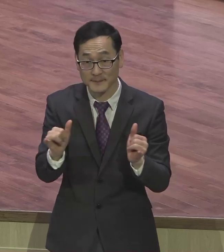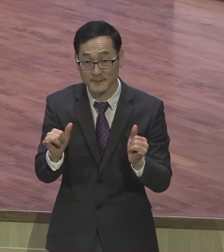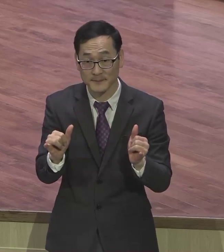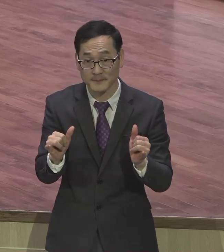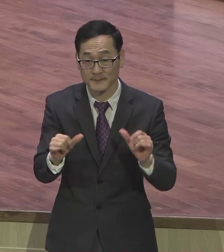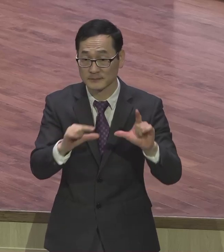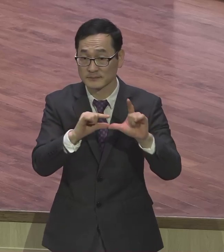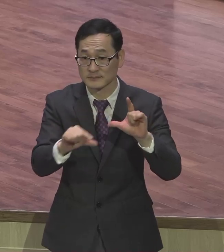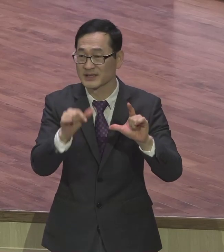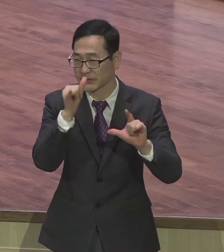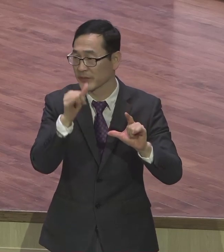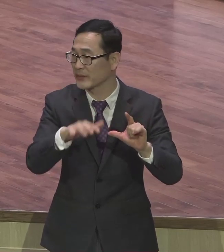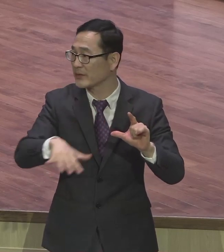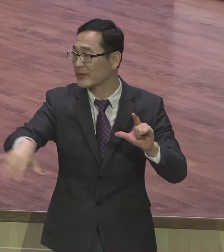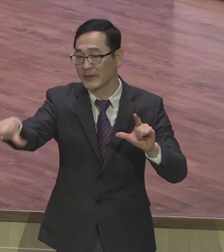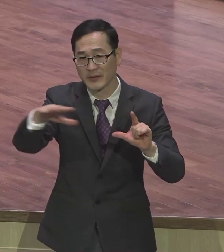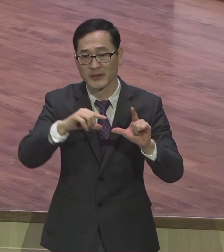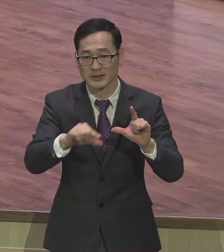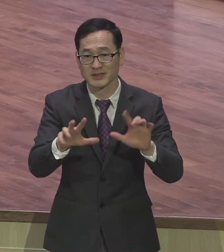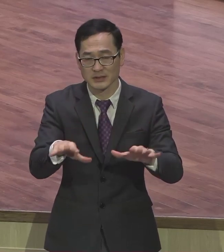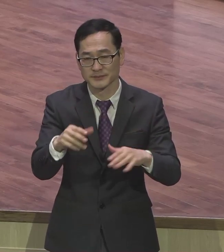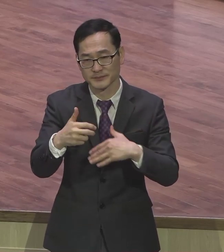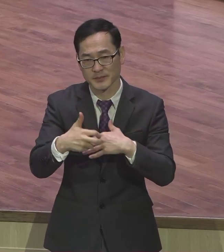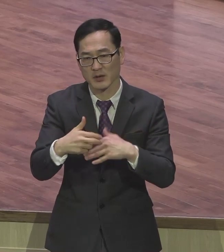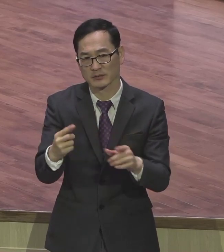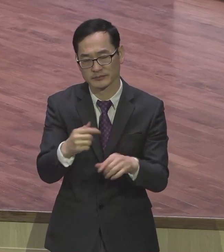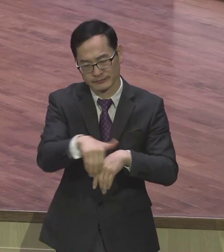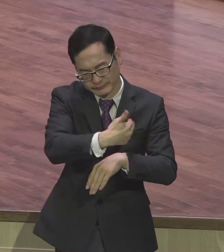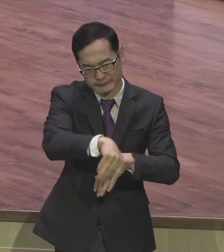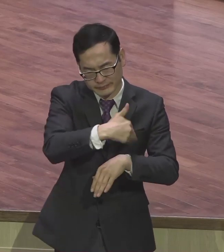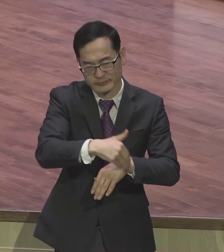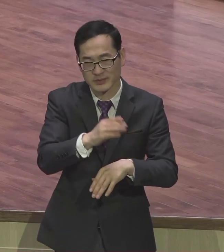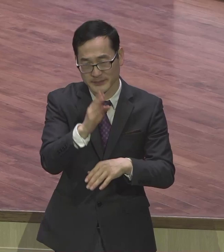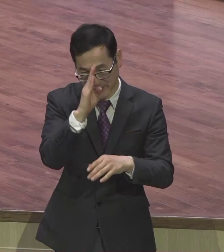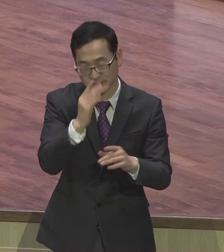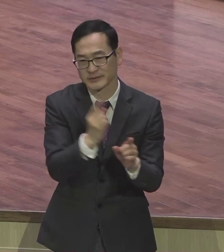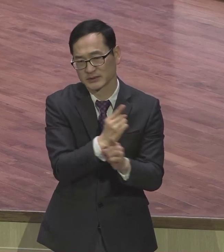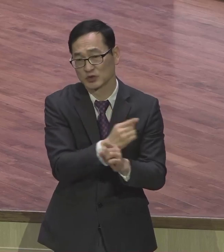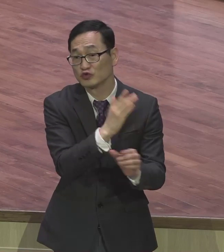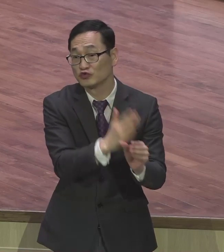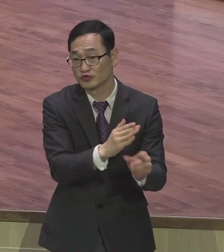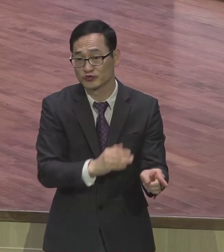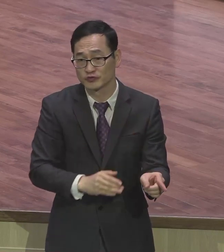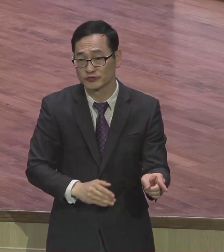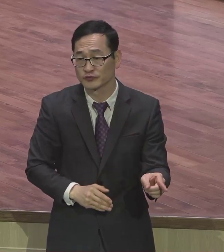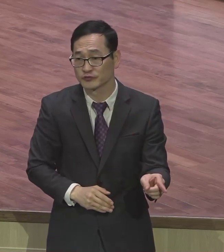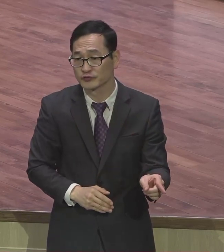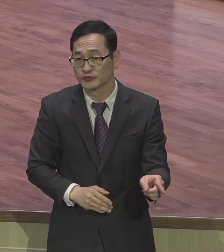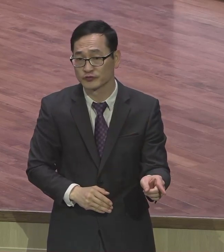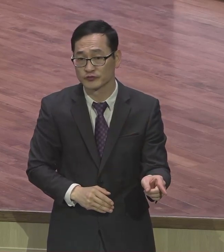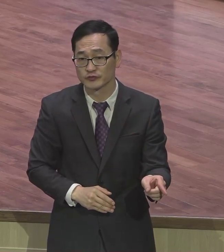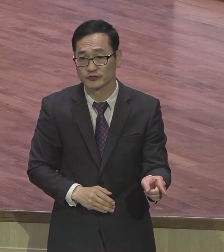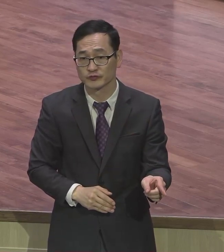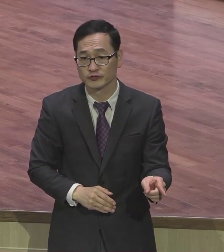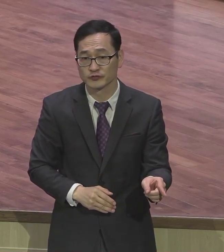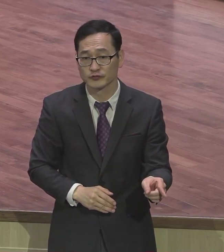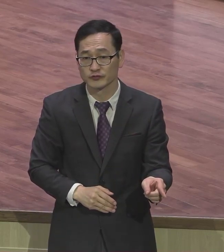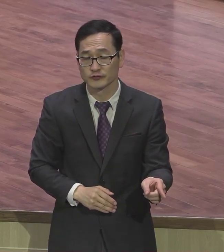치료하고 있고 이렇게 지금 영적 육신의 고통 때문에 사투를 불리는 암환자들이 많은데 제가 암환자들에서